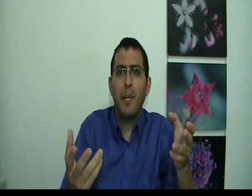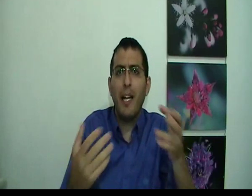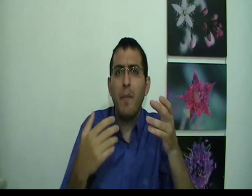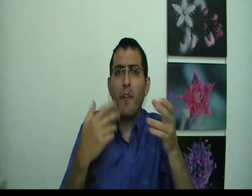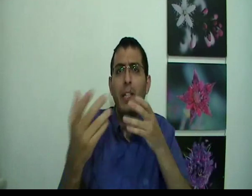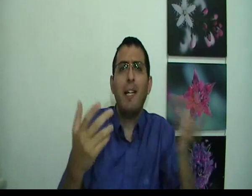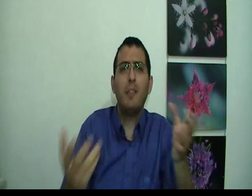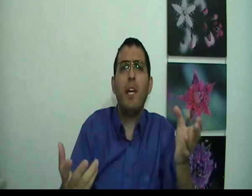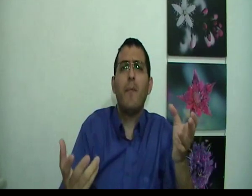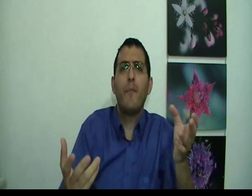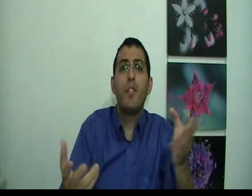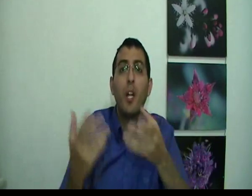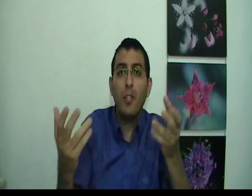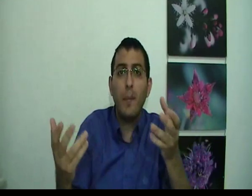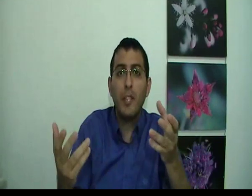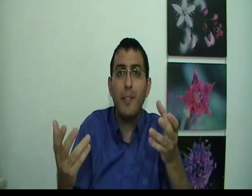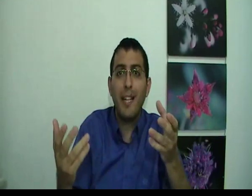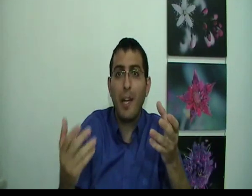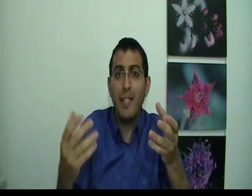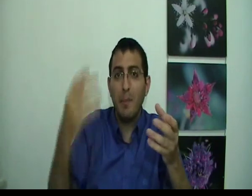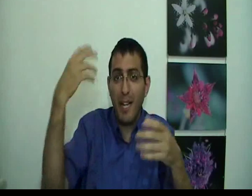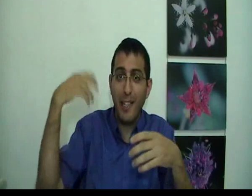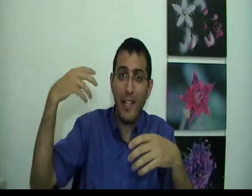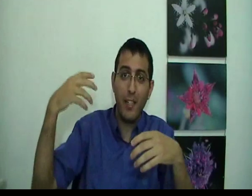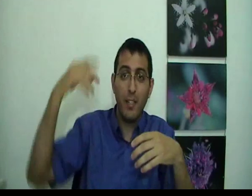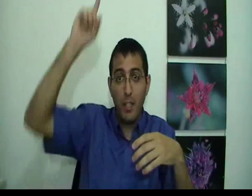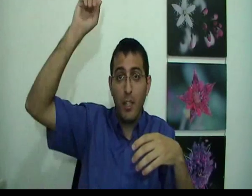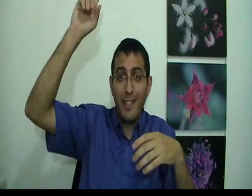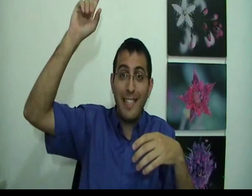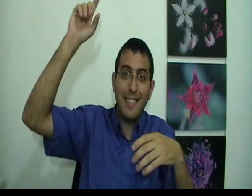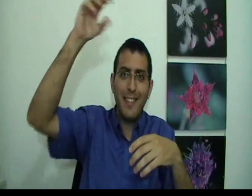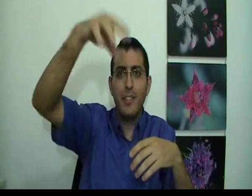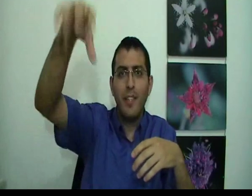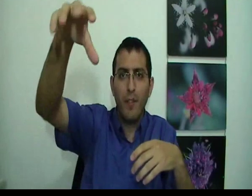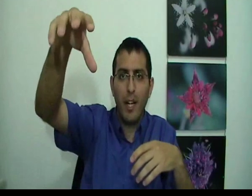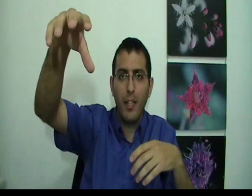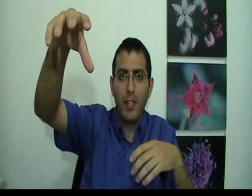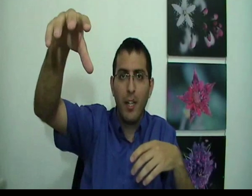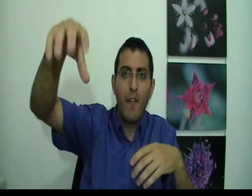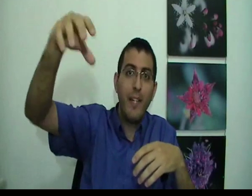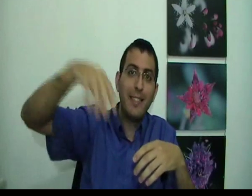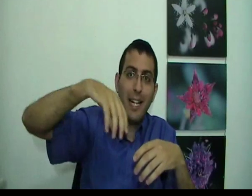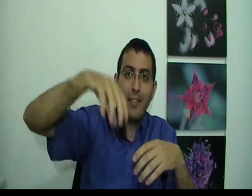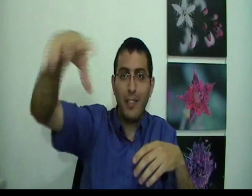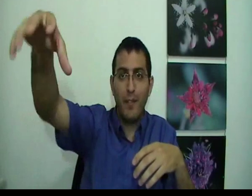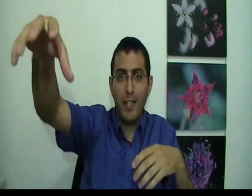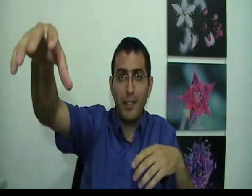בכלל אני מפחד מעצמי זה לא יותר מאשר משחק כי בעצם אני יצרתי דבר ויצרתי את הדבר הזה